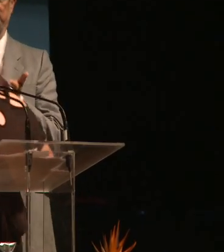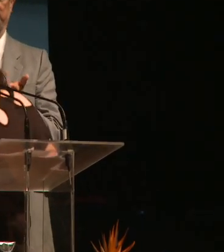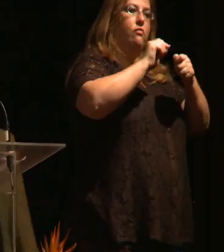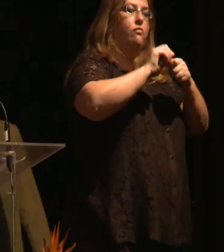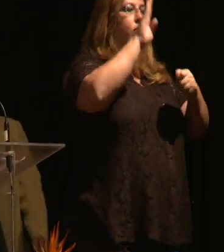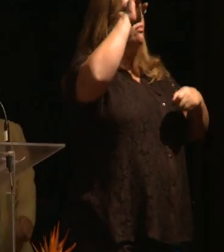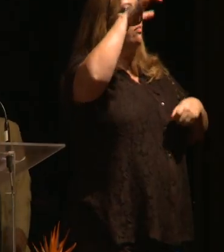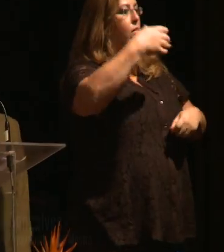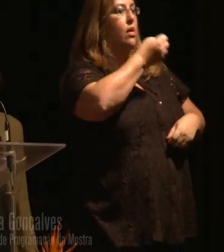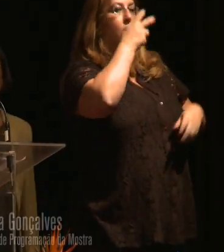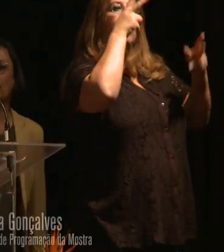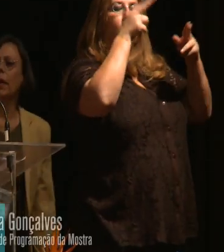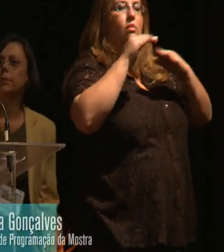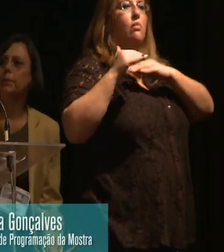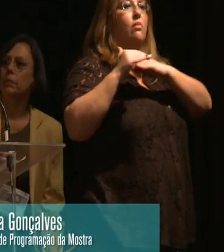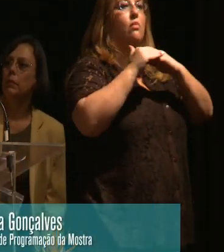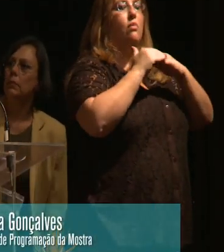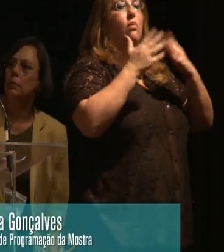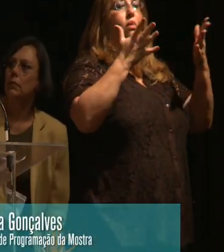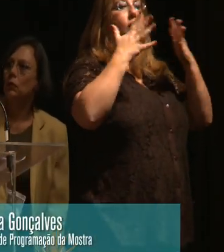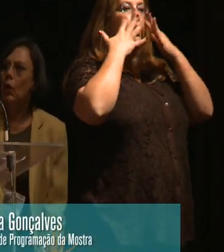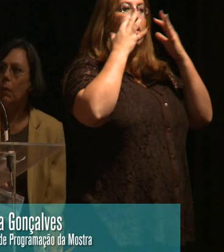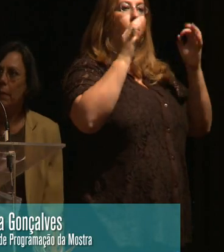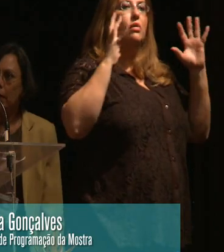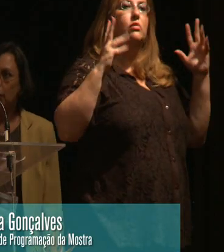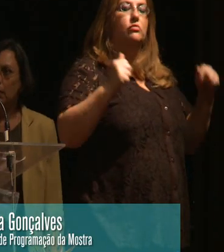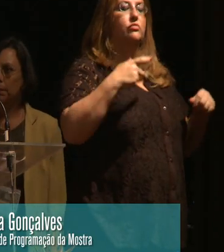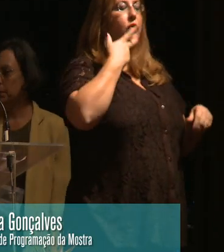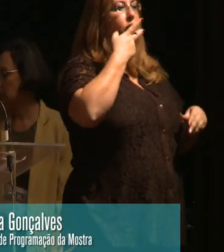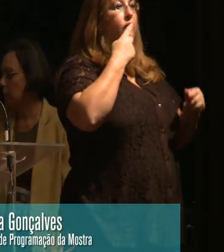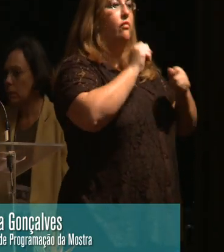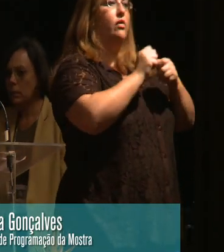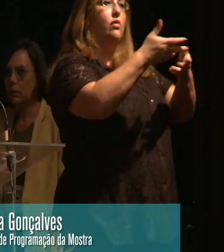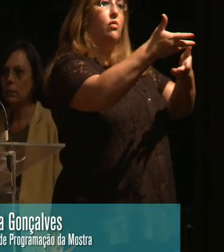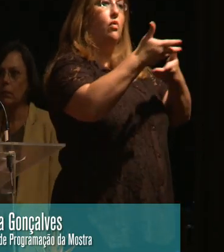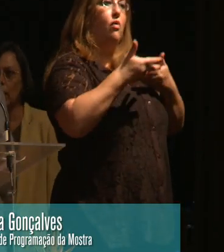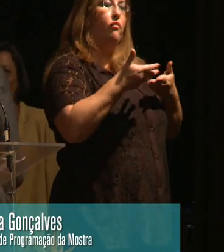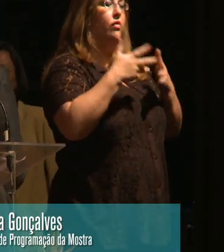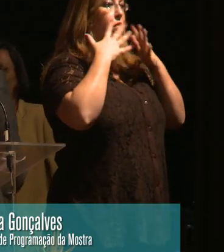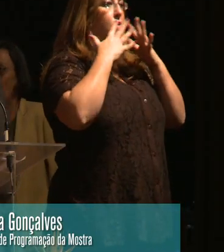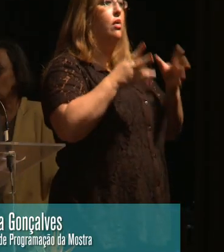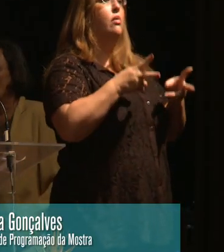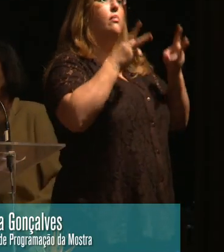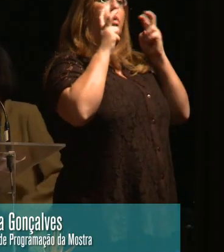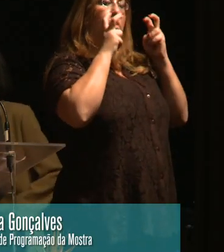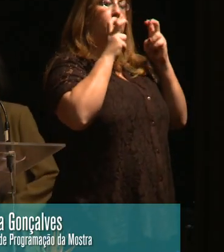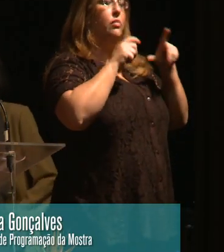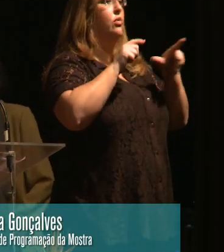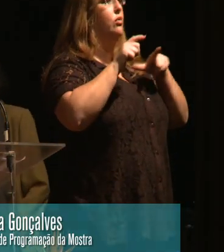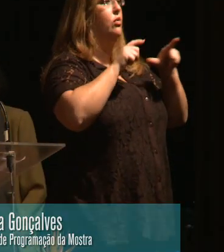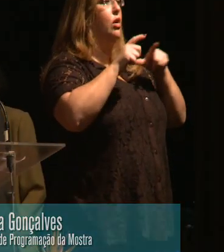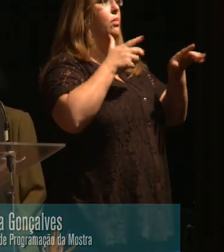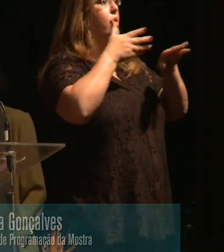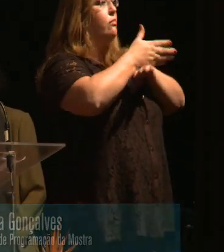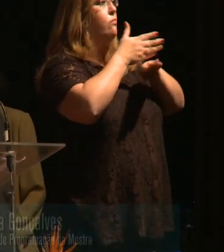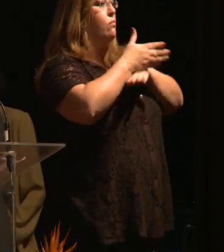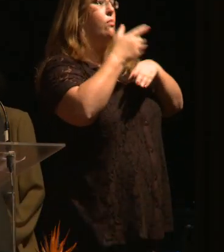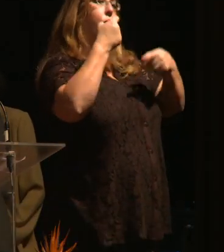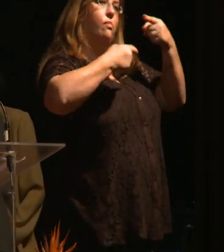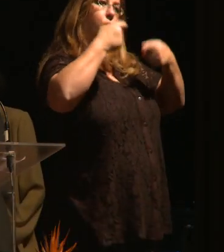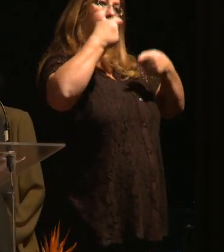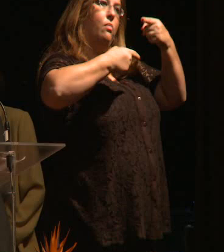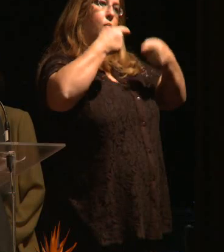para frente. Queria chamar a intenção de vocês, então, e fazer o convite para que observem os trabalhos, entrem nos debates,